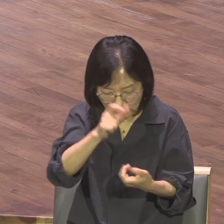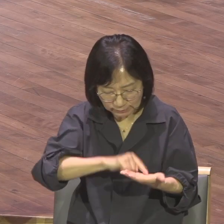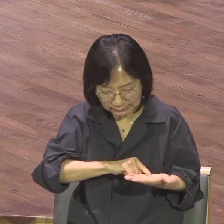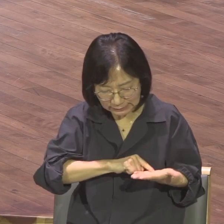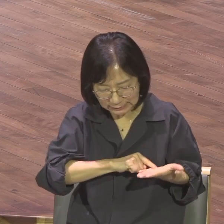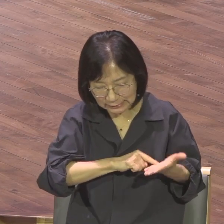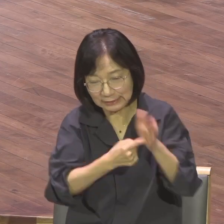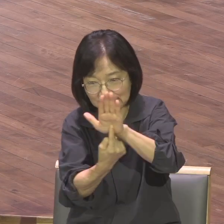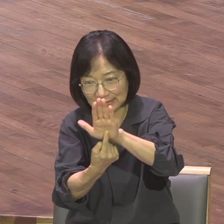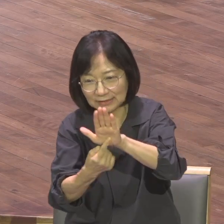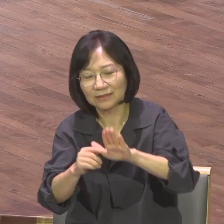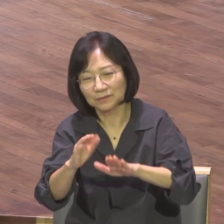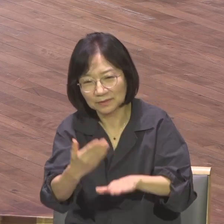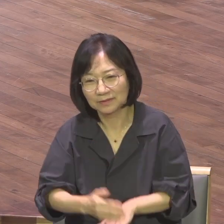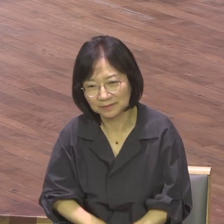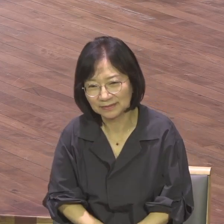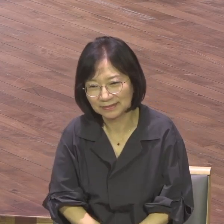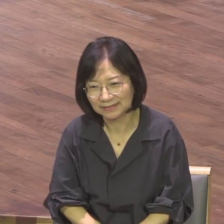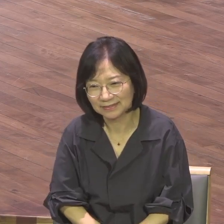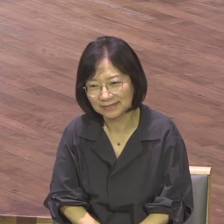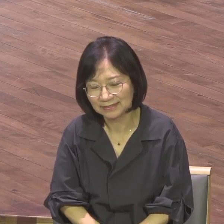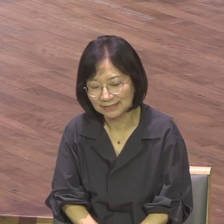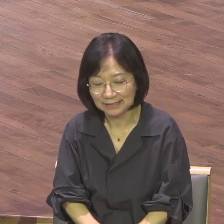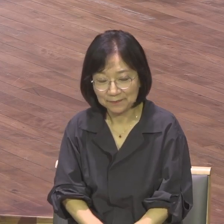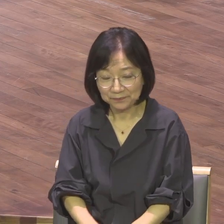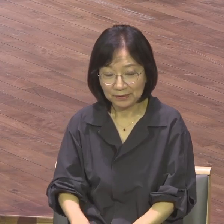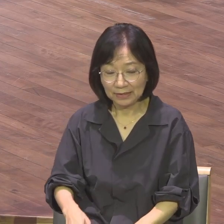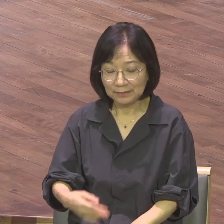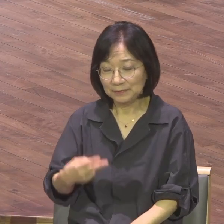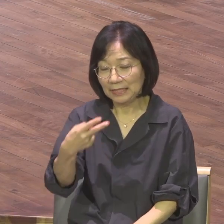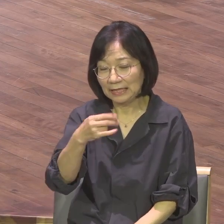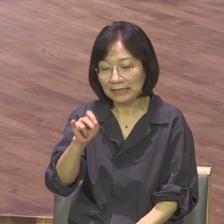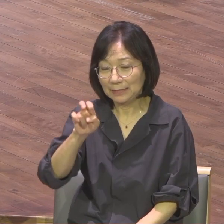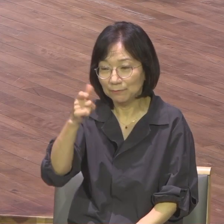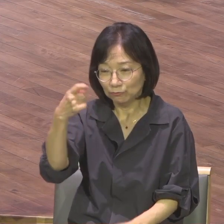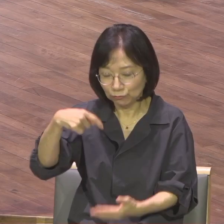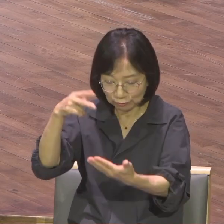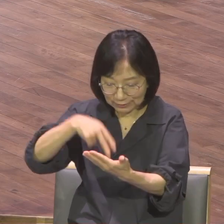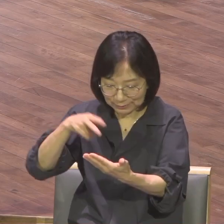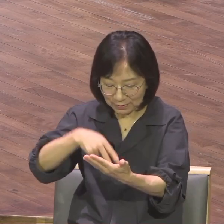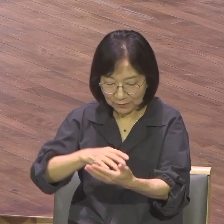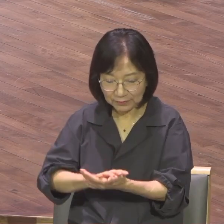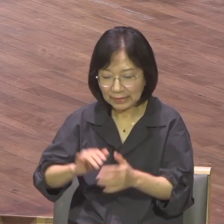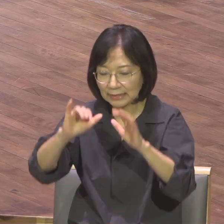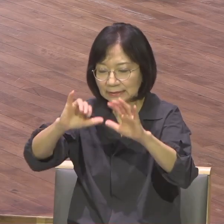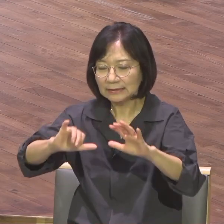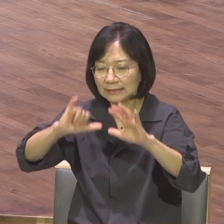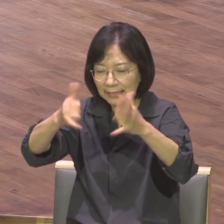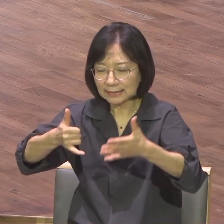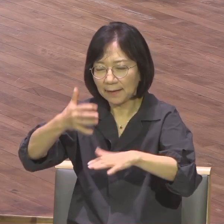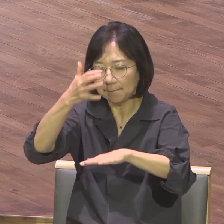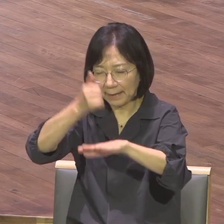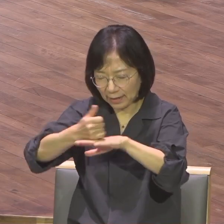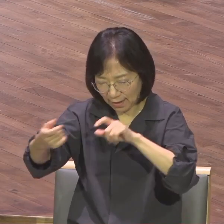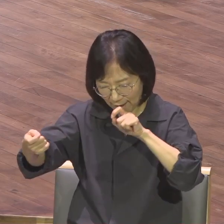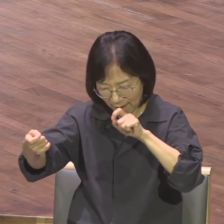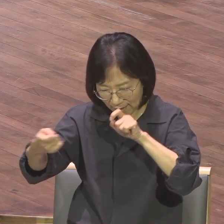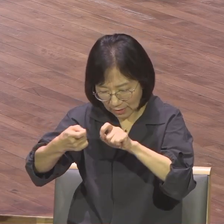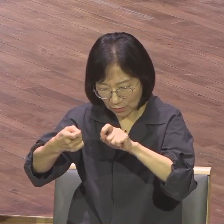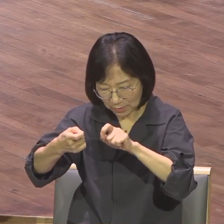디모도서 3장 5절에는 말세에 고통하는 때가 이른다고 말씀하시면서 경건의 모양은 있으나 경건의 능력은 부인하니 이런